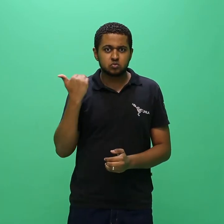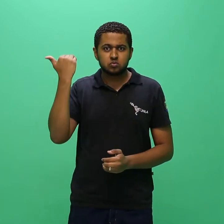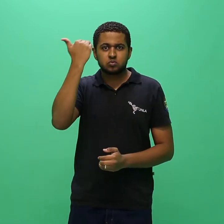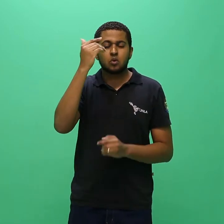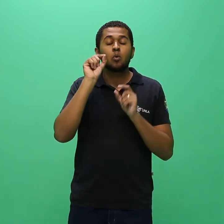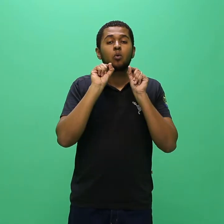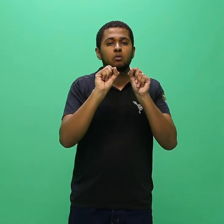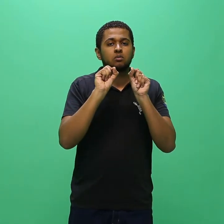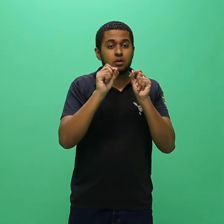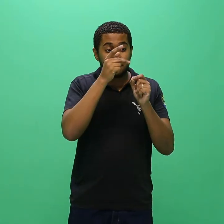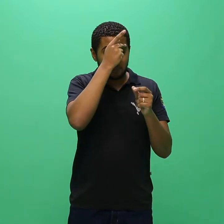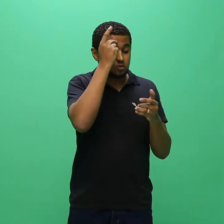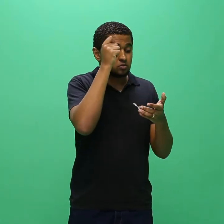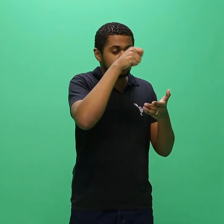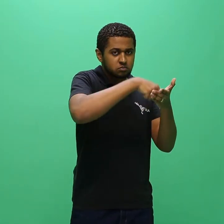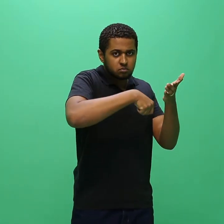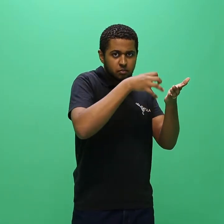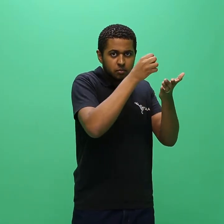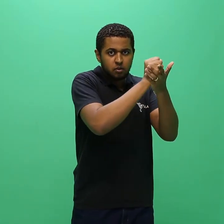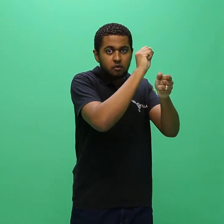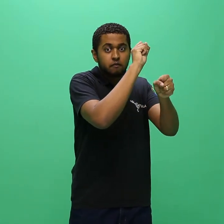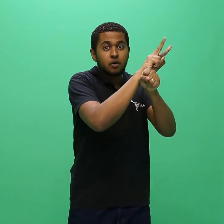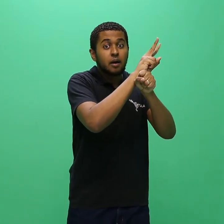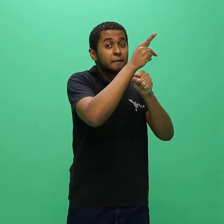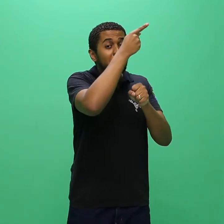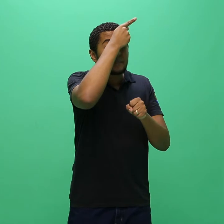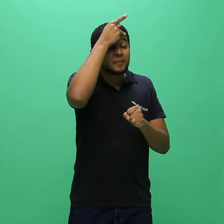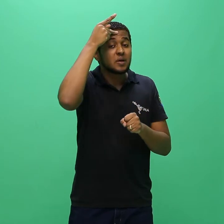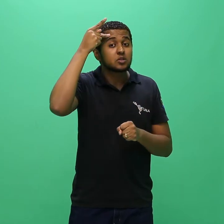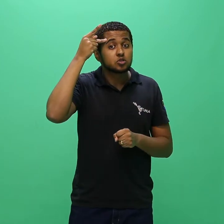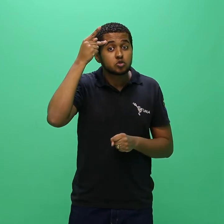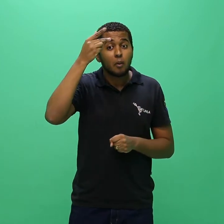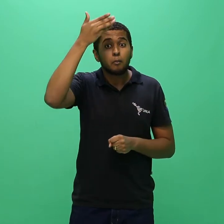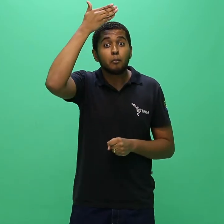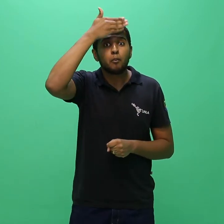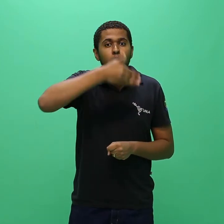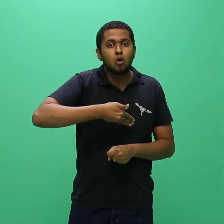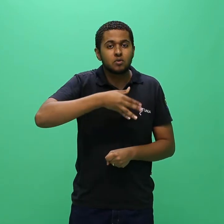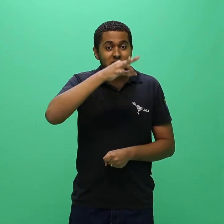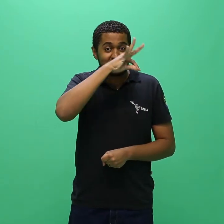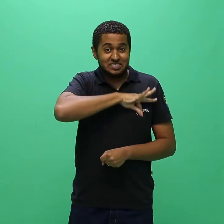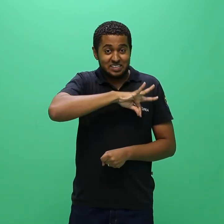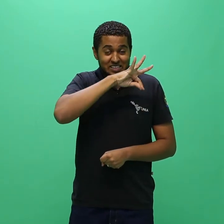salários mínimos, quando mais de um candidato preencher o critério inicial.